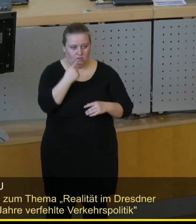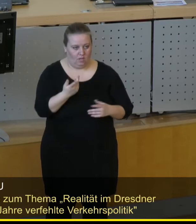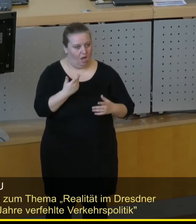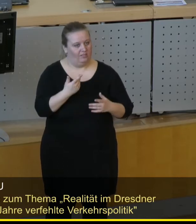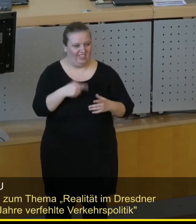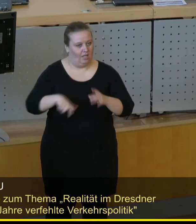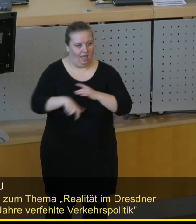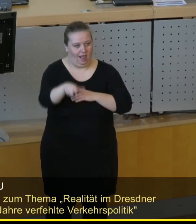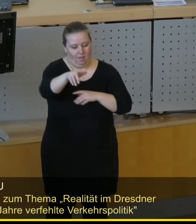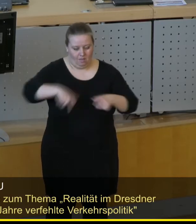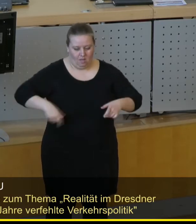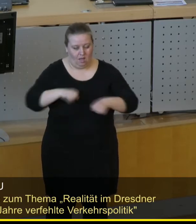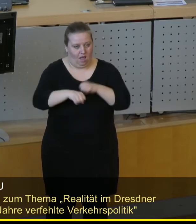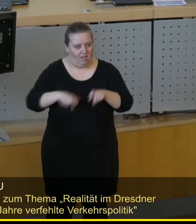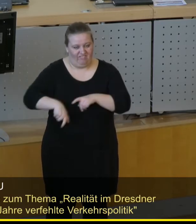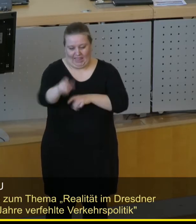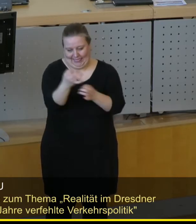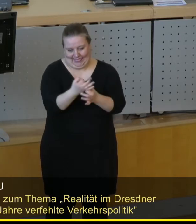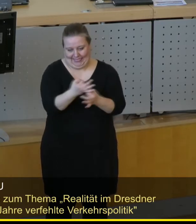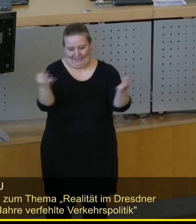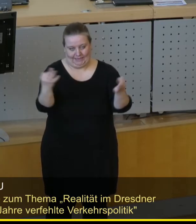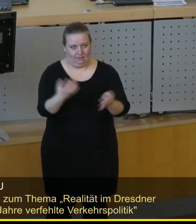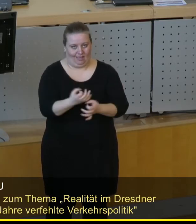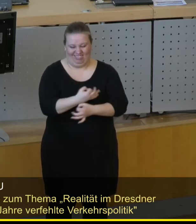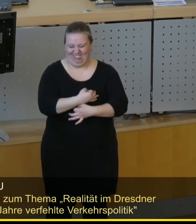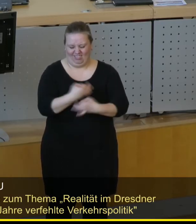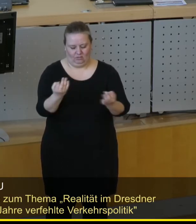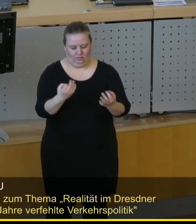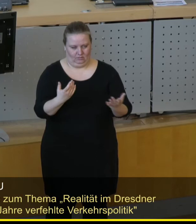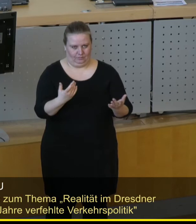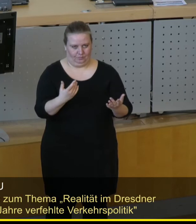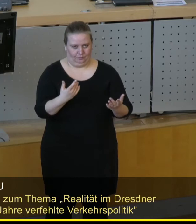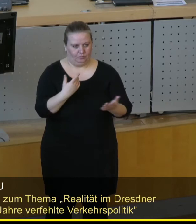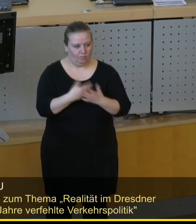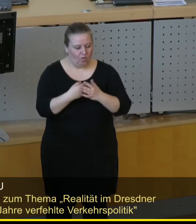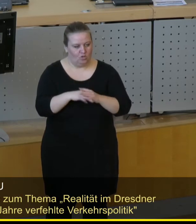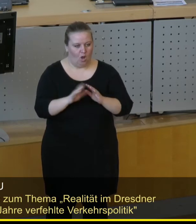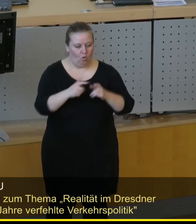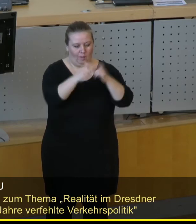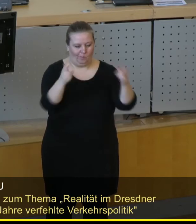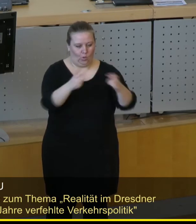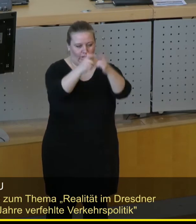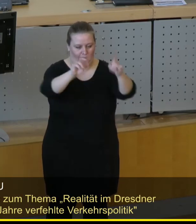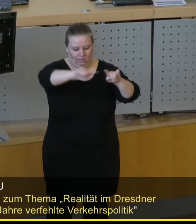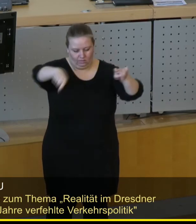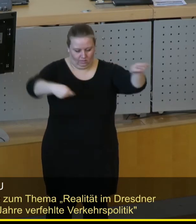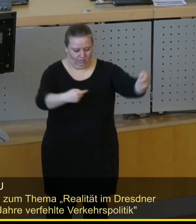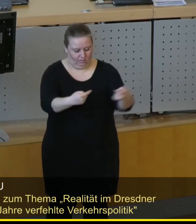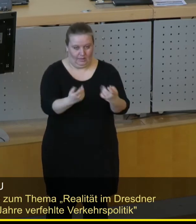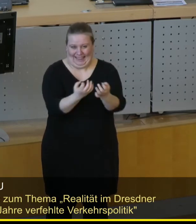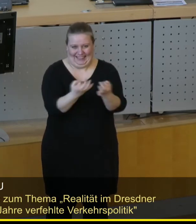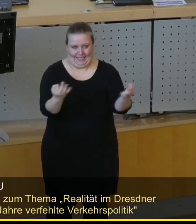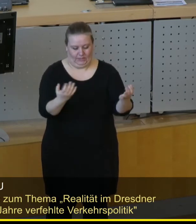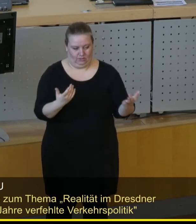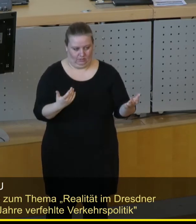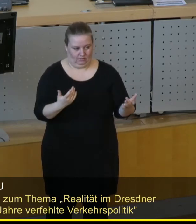Elbradweg. Da ist leider gar nichts vorangegangen. Ein ganz wichtiger Aspekt, die Anbindung der Elbbrücken an den Elbradweg. Da vernehme ich